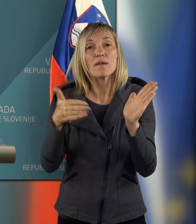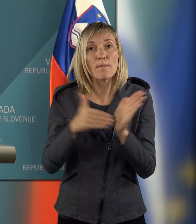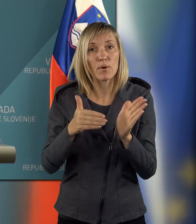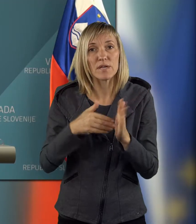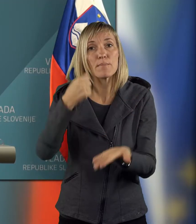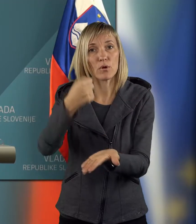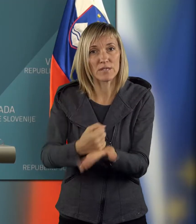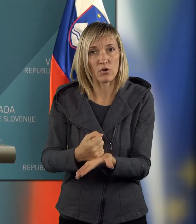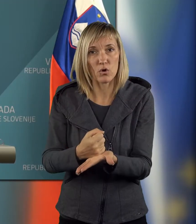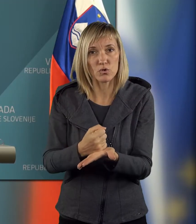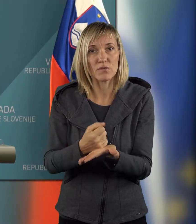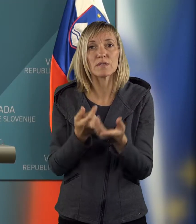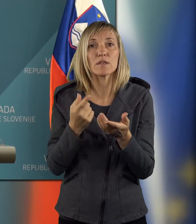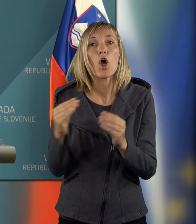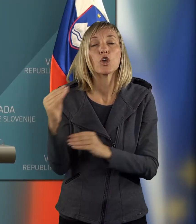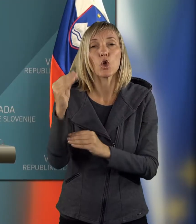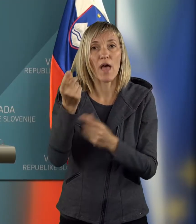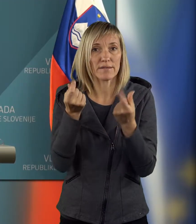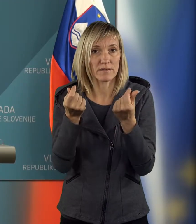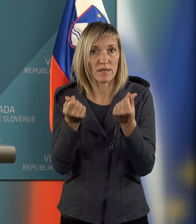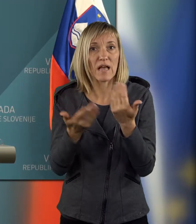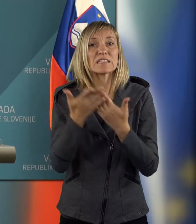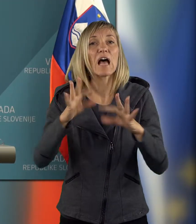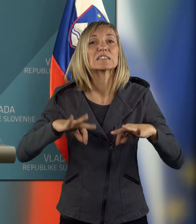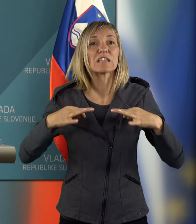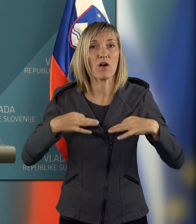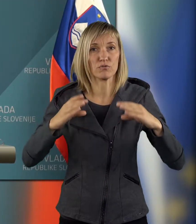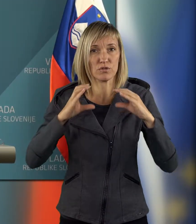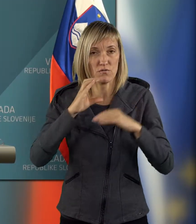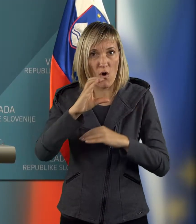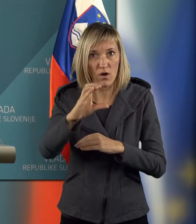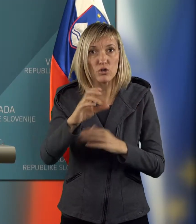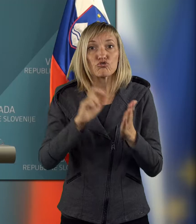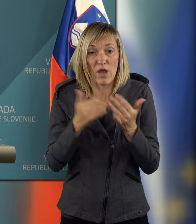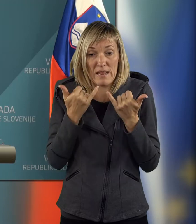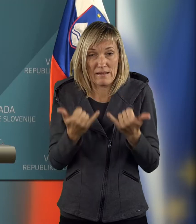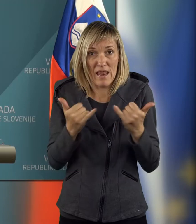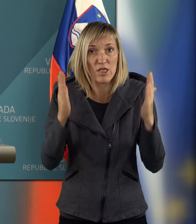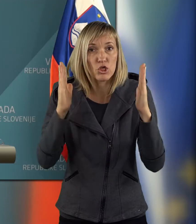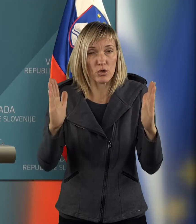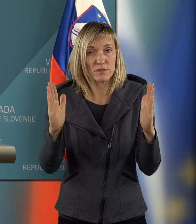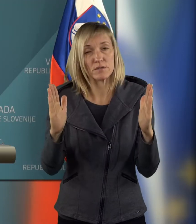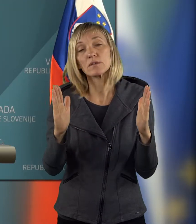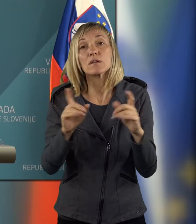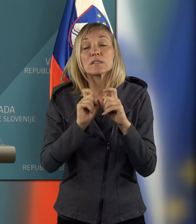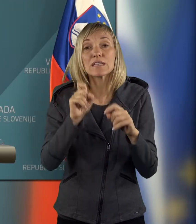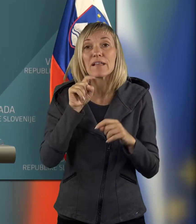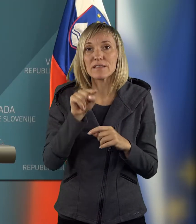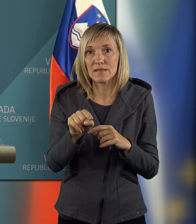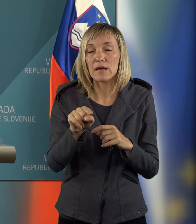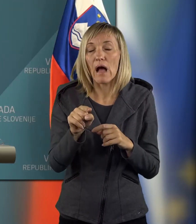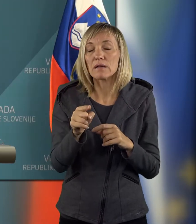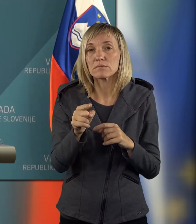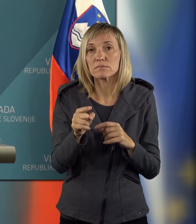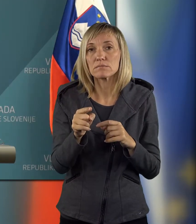potrebno zagotoviti dodatni denar zdravstvu in to še letos. Zaradi tega z